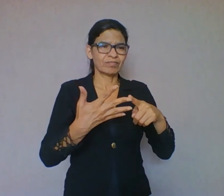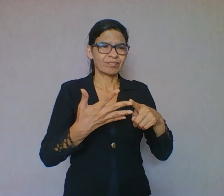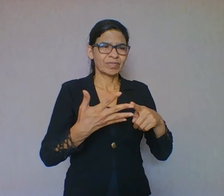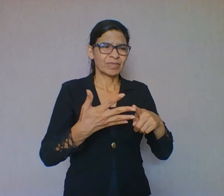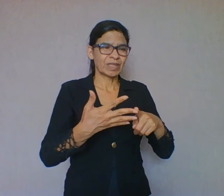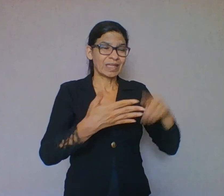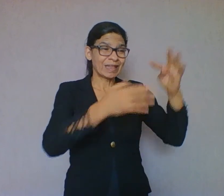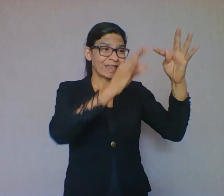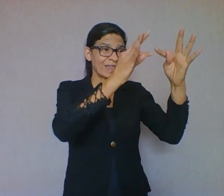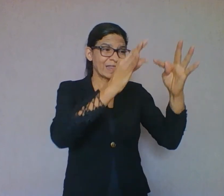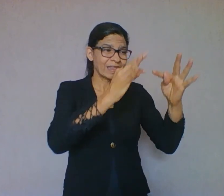Eu posso o que?